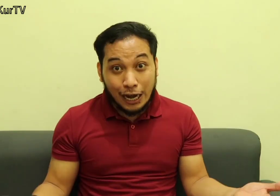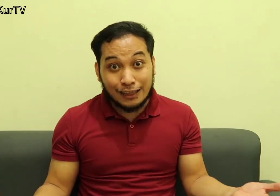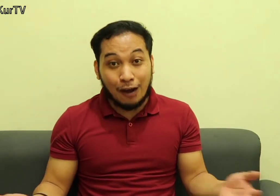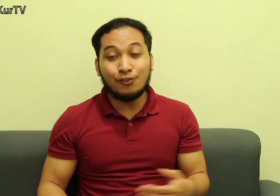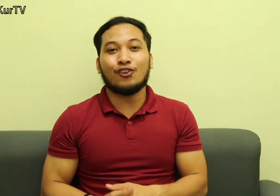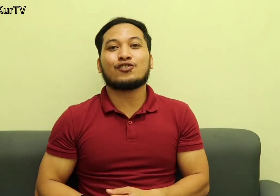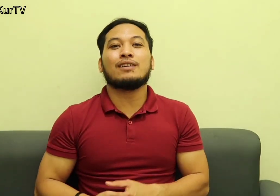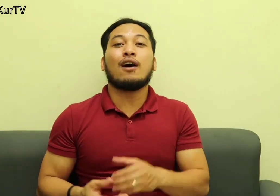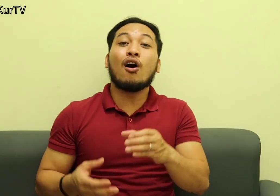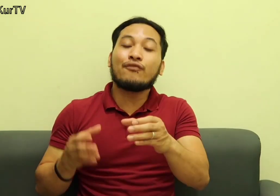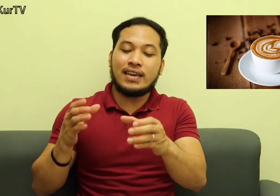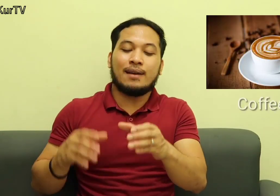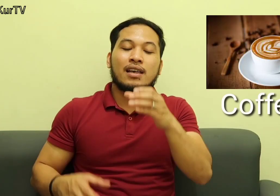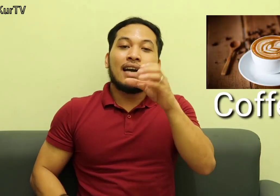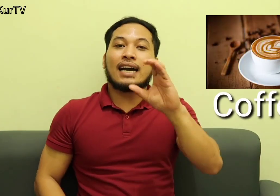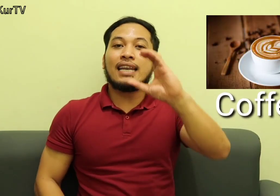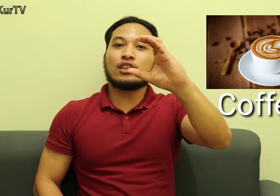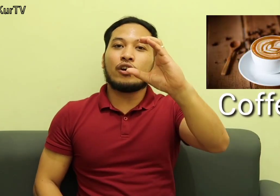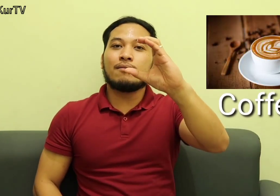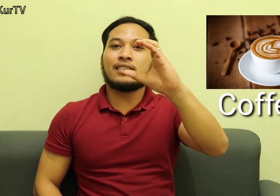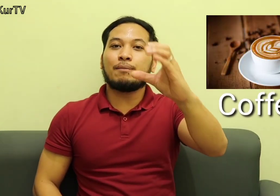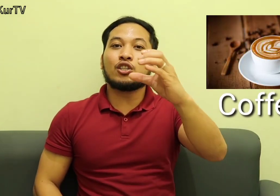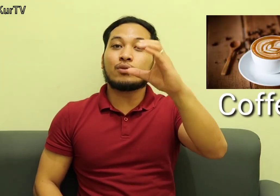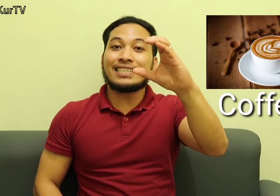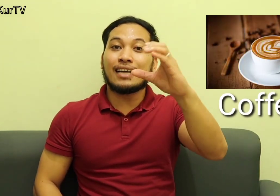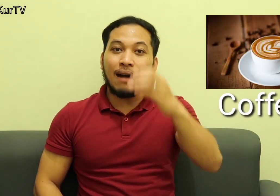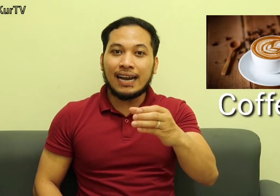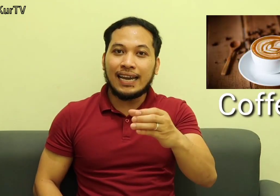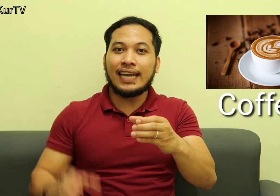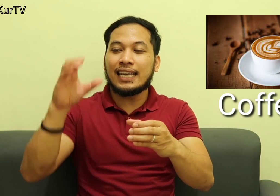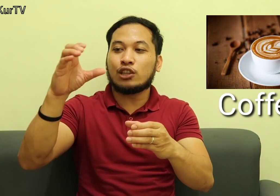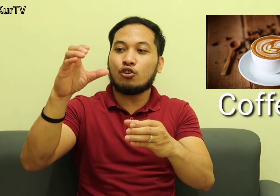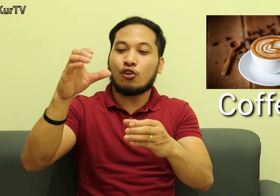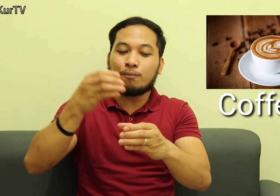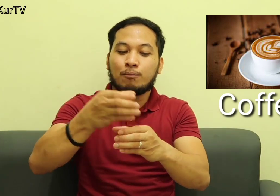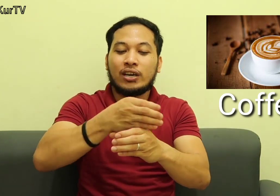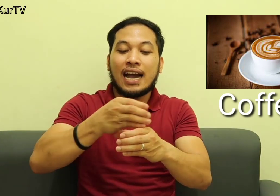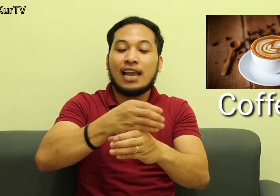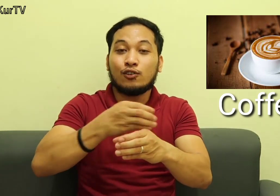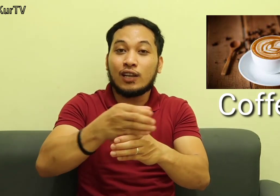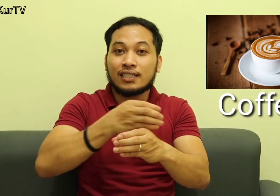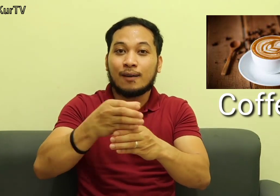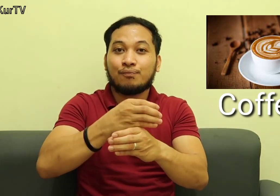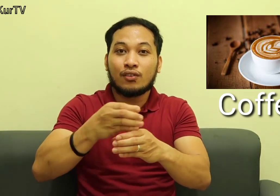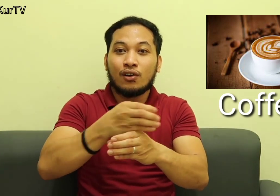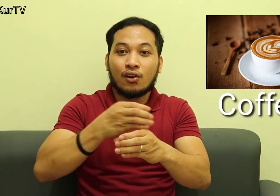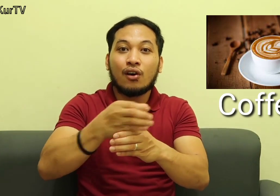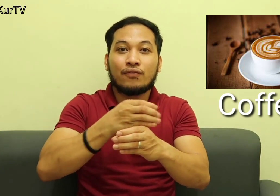kayo ng taho doon So, diba? Coffee Nakali ito Isipin nyo this one is the mug And then ito yung coffee po Iihalo nyo lang siya Coffee